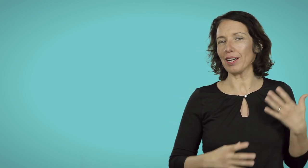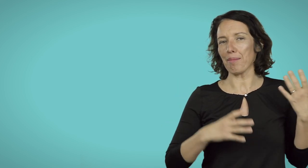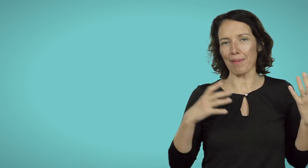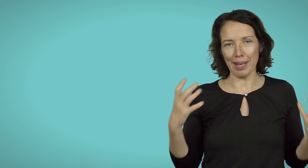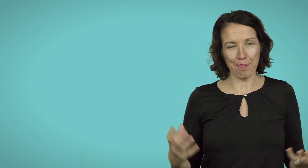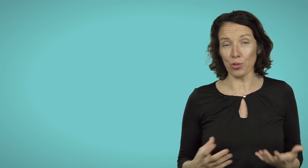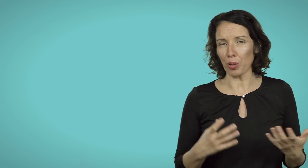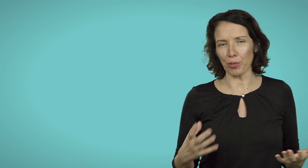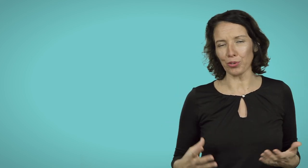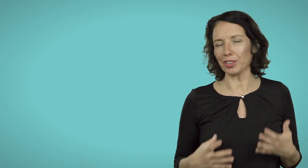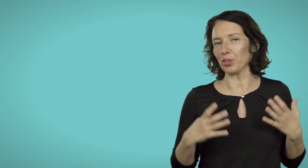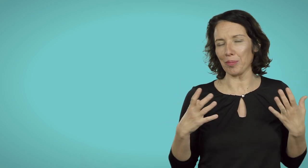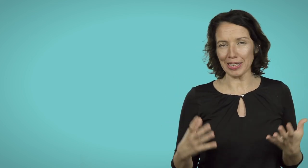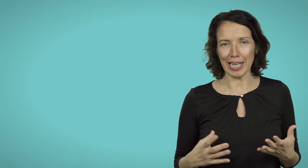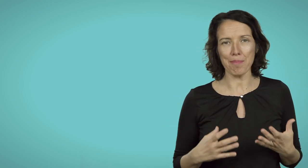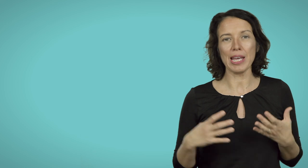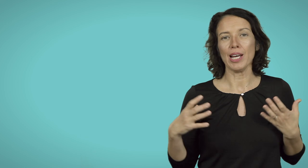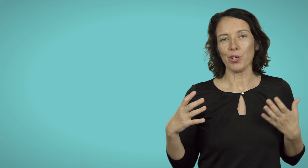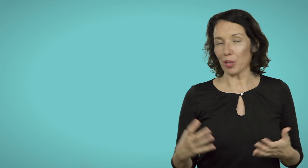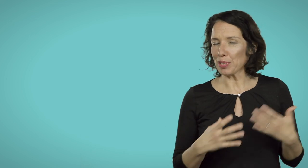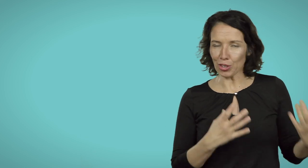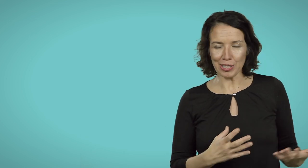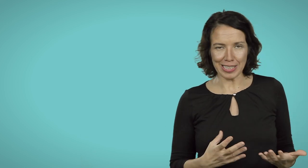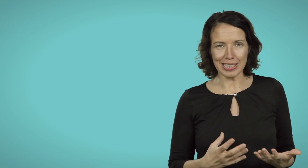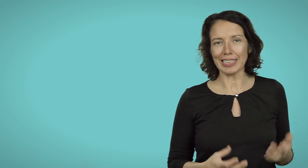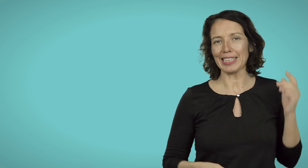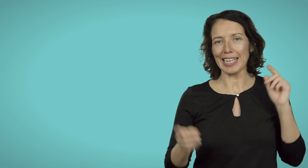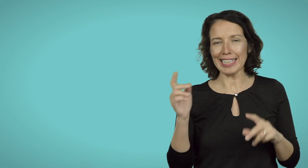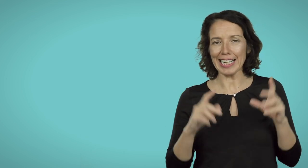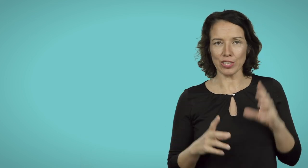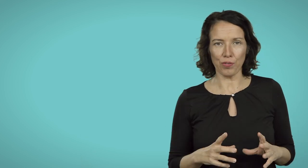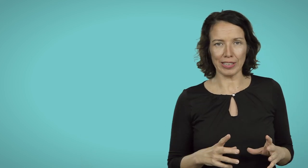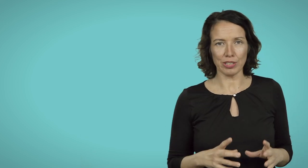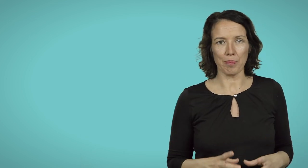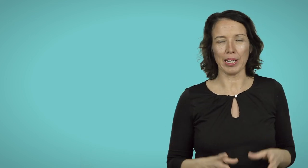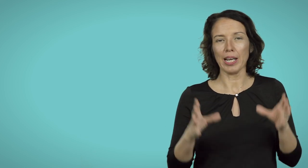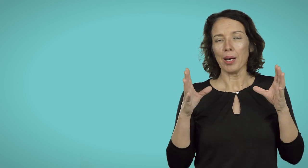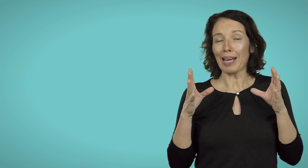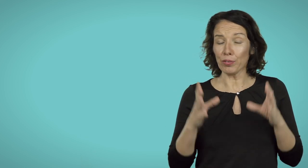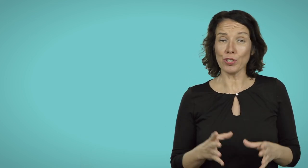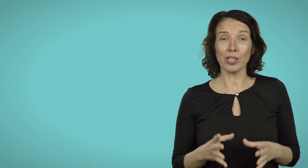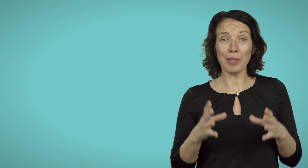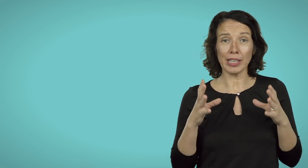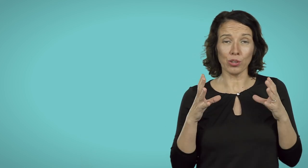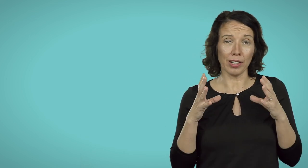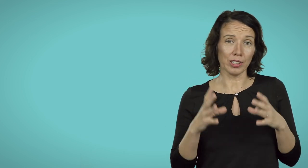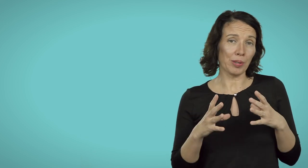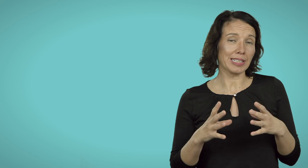è molto approfondito e militerebbe un episodio assessante e nel caso fatelo sapere. Ma il funzionamento di questa